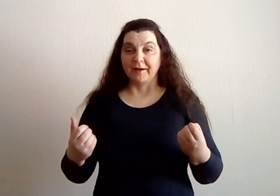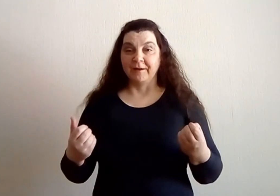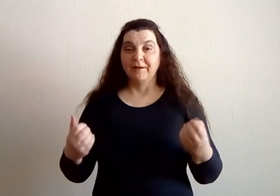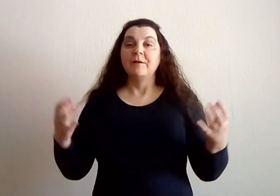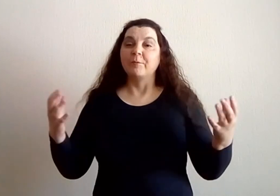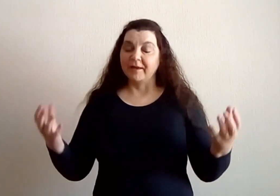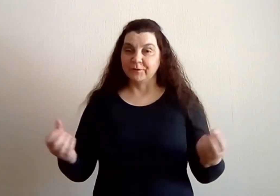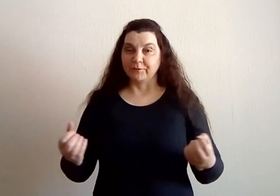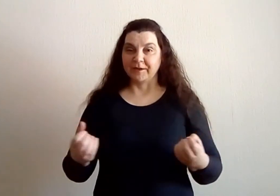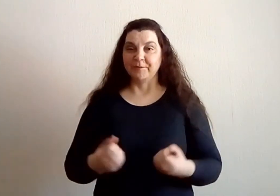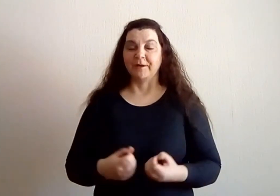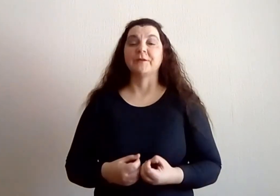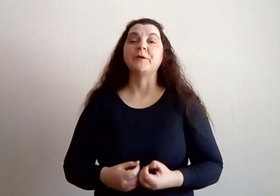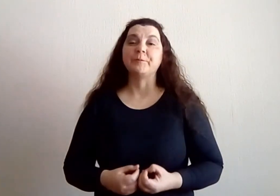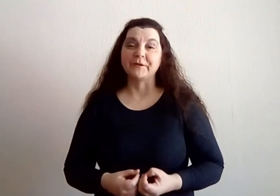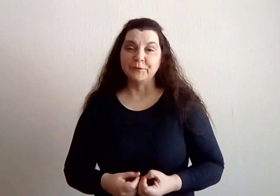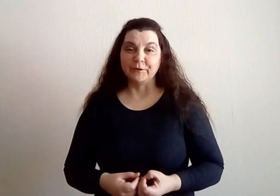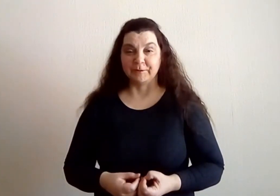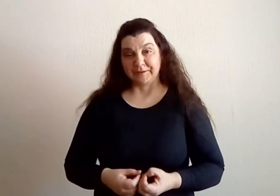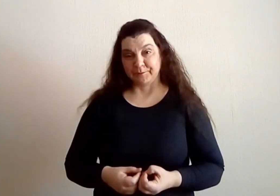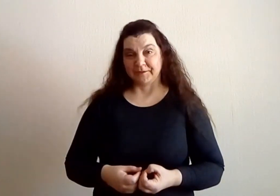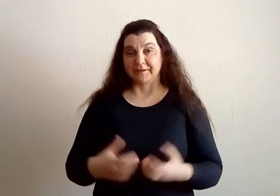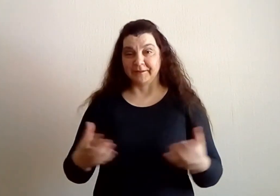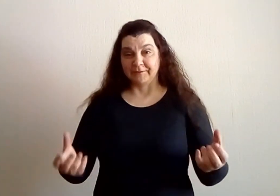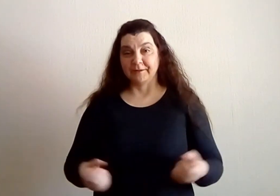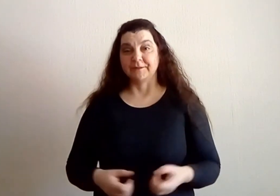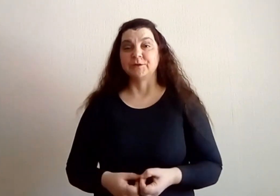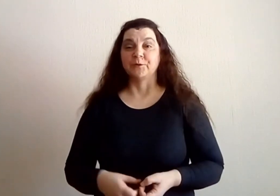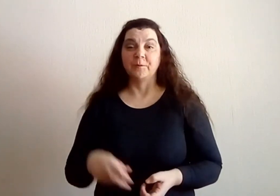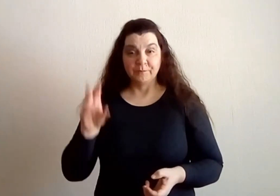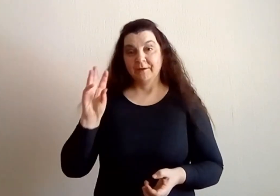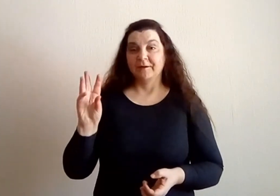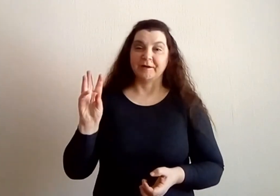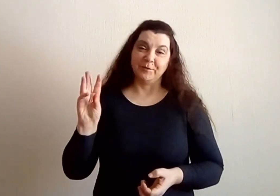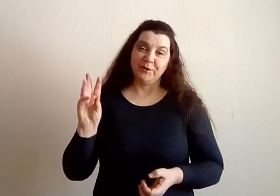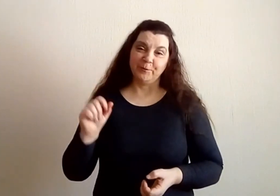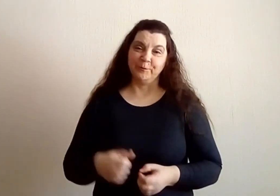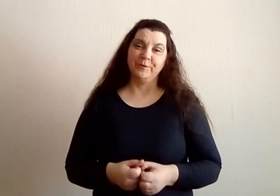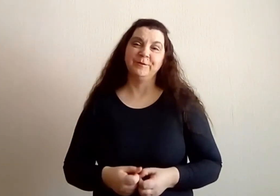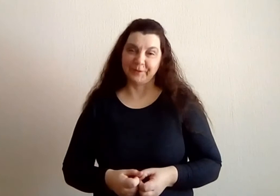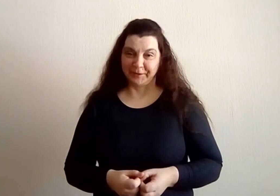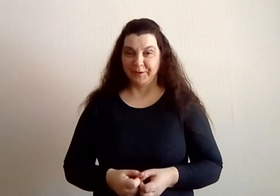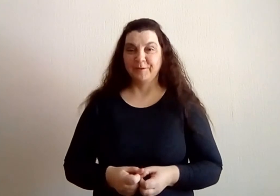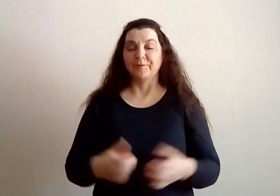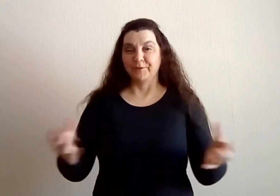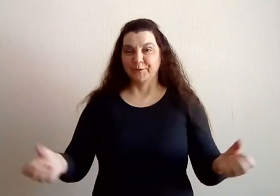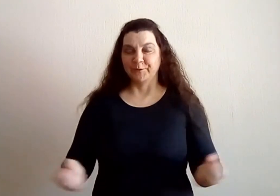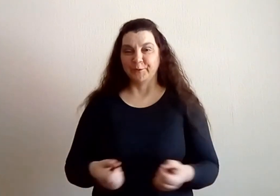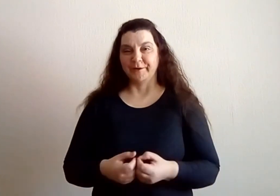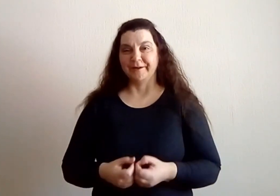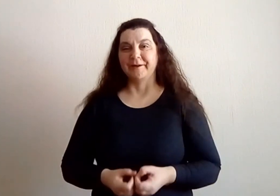массу времени, которое позволит мне записать для вас еще как минимум три видеоролика.